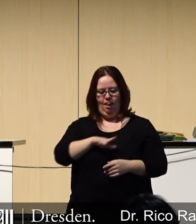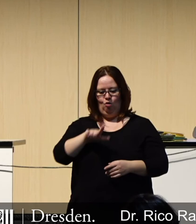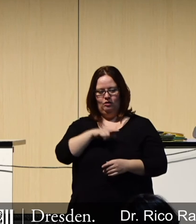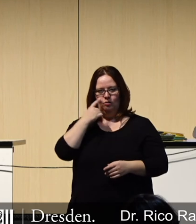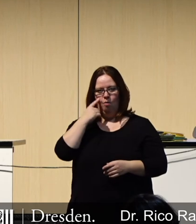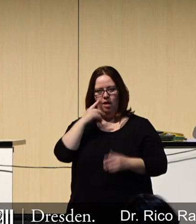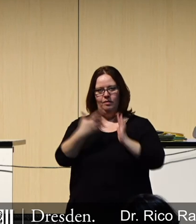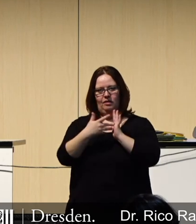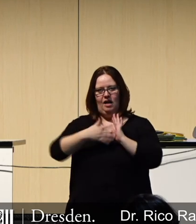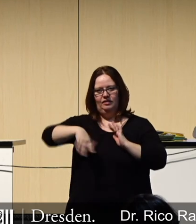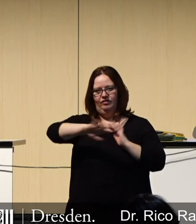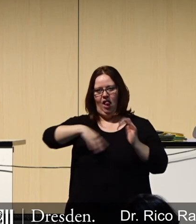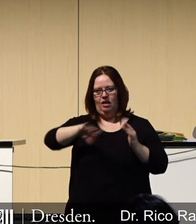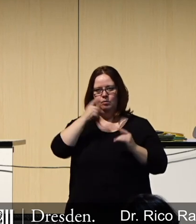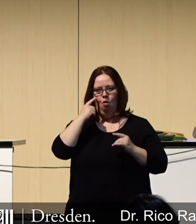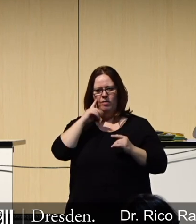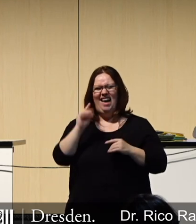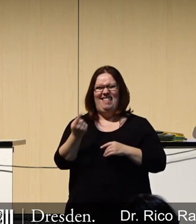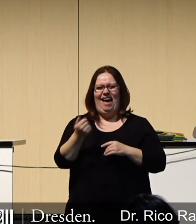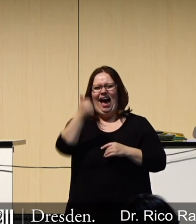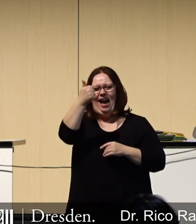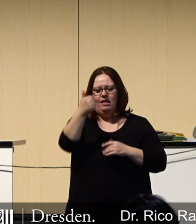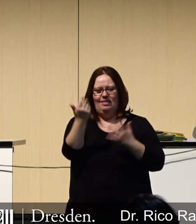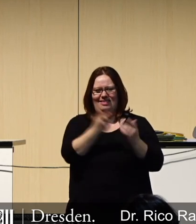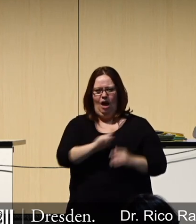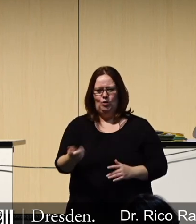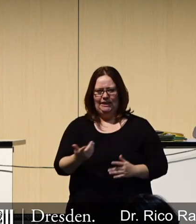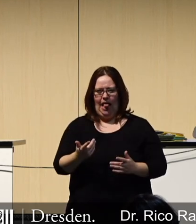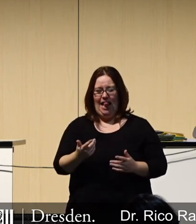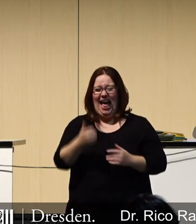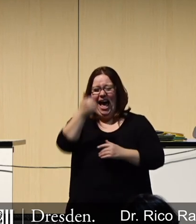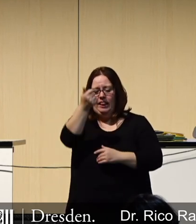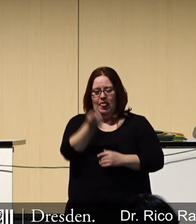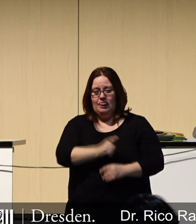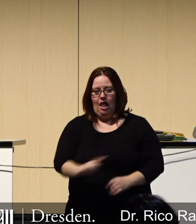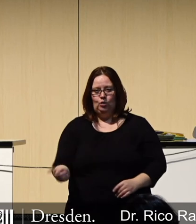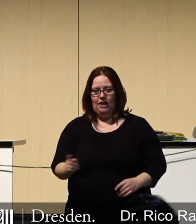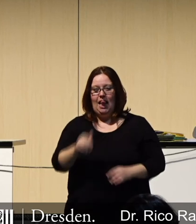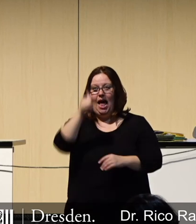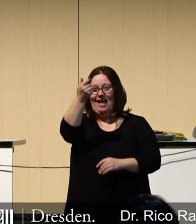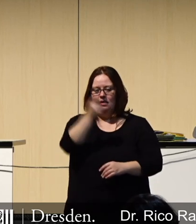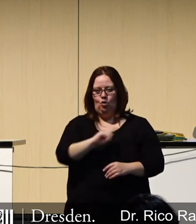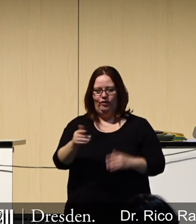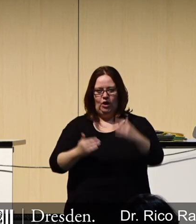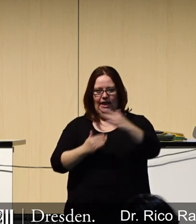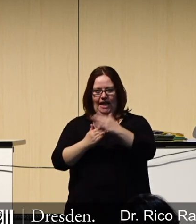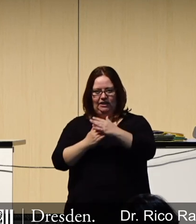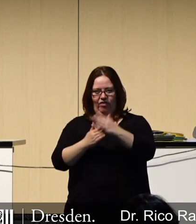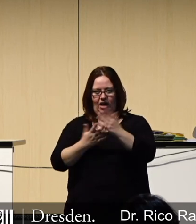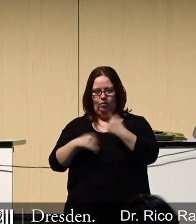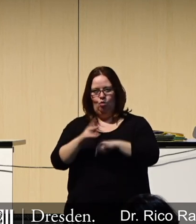unterwegs, in Testfeldern, sind wir bei einem Tausendstel des Grenzwertes. Also es wird genutzt, ein Tausendstel des Grenzwertes, in